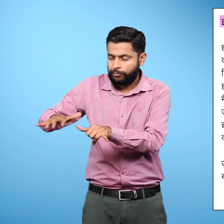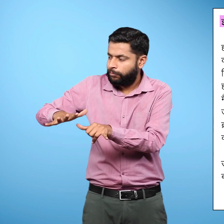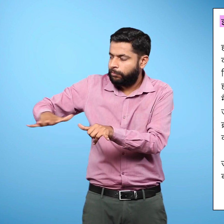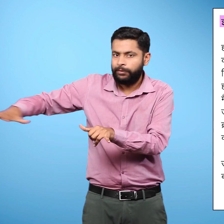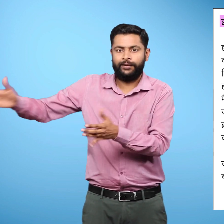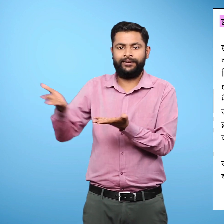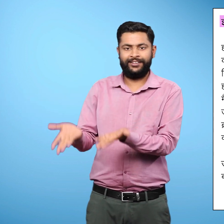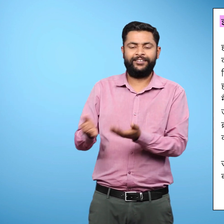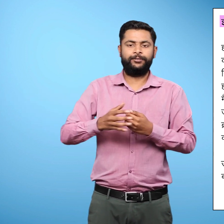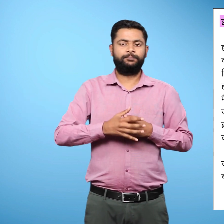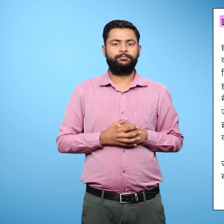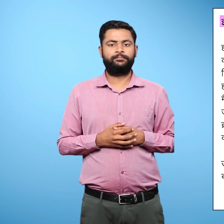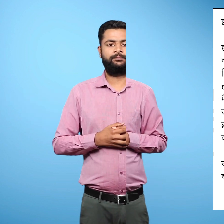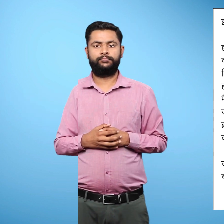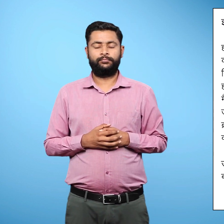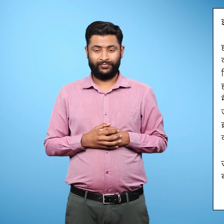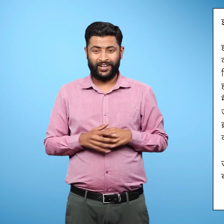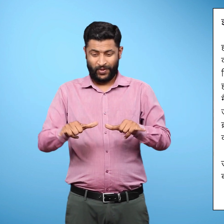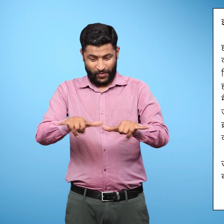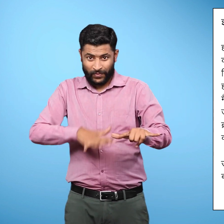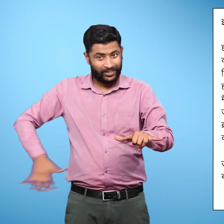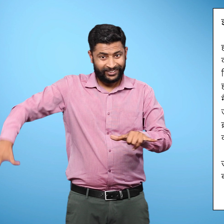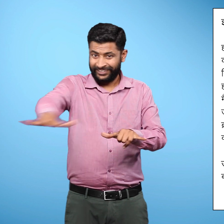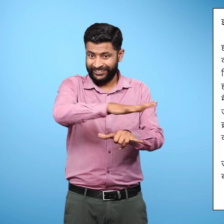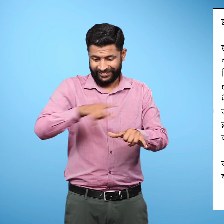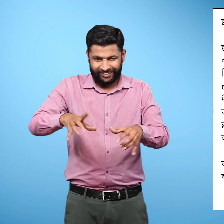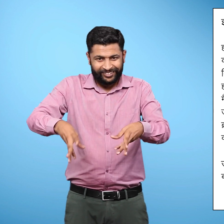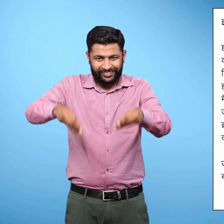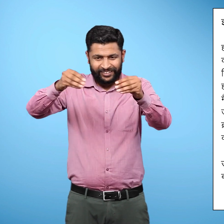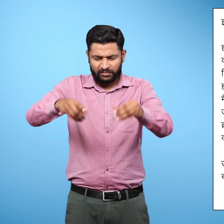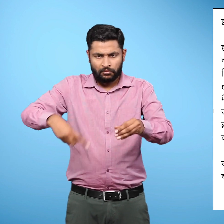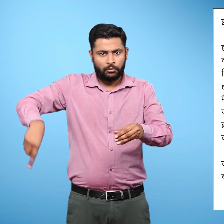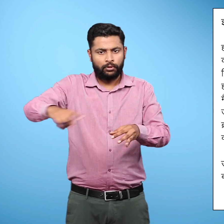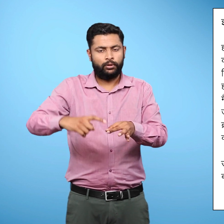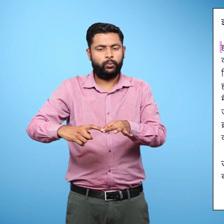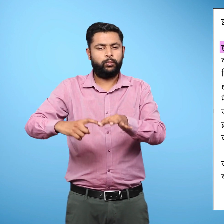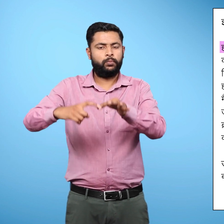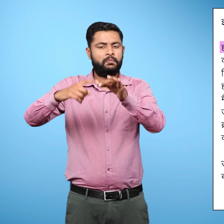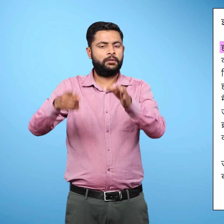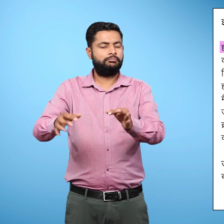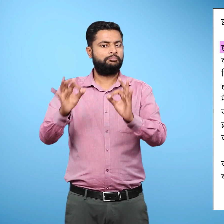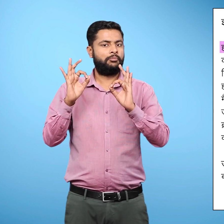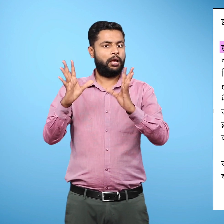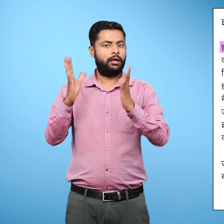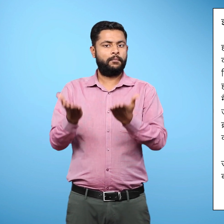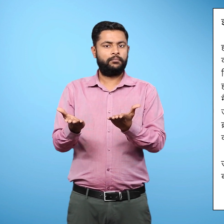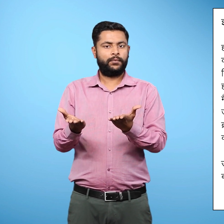निर्मान होता है। सामाने तहा मैदान बहुत अधिक उपजाव होते हैं। यहां